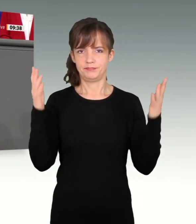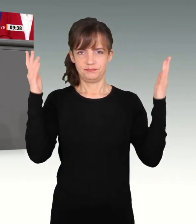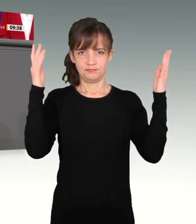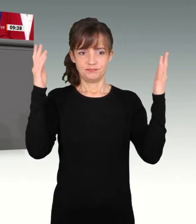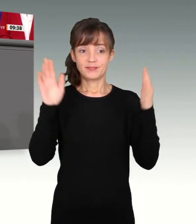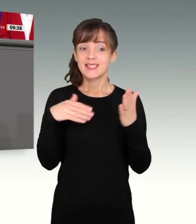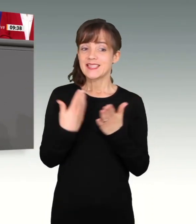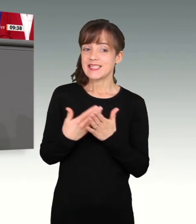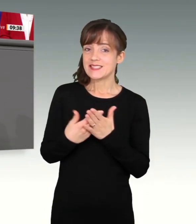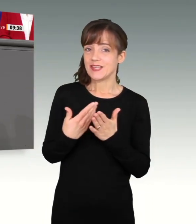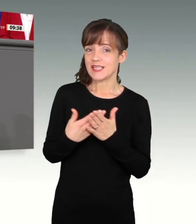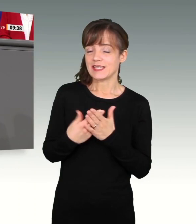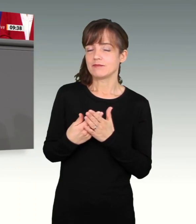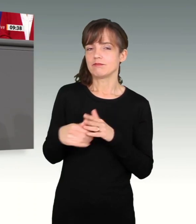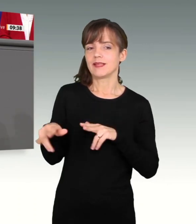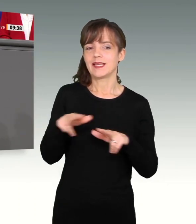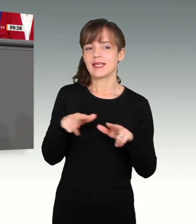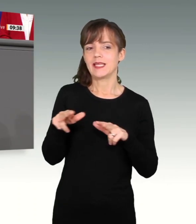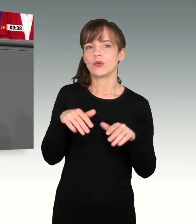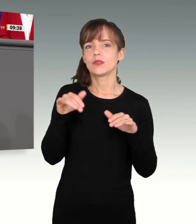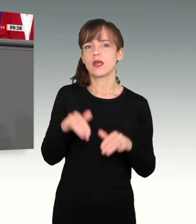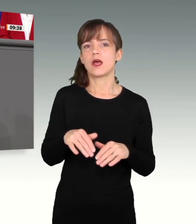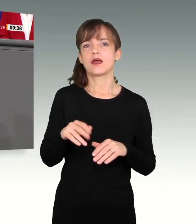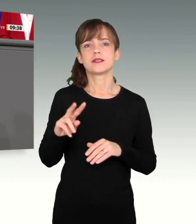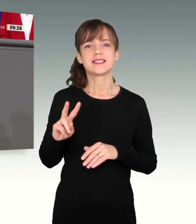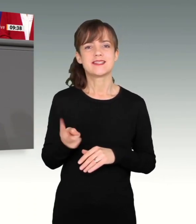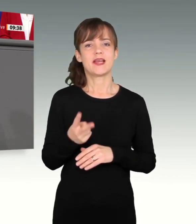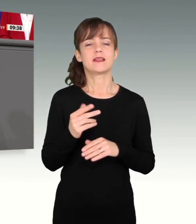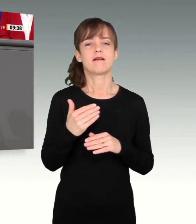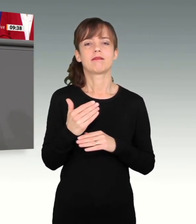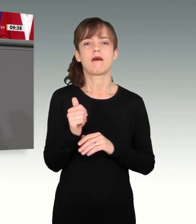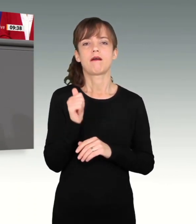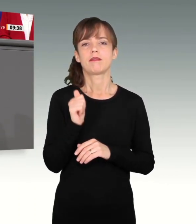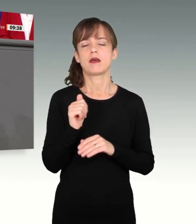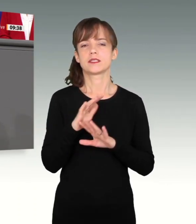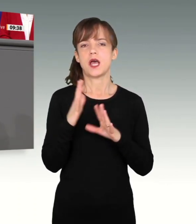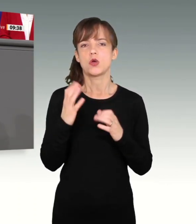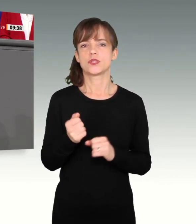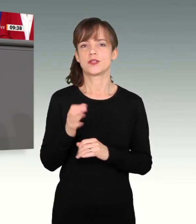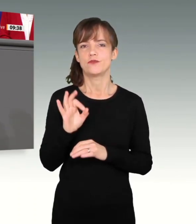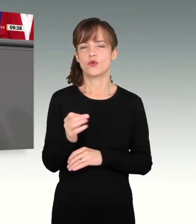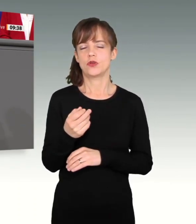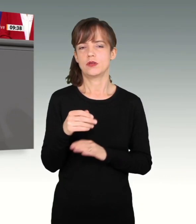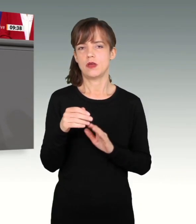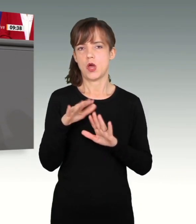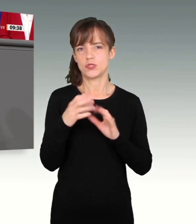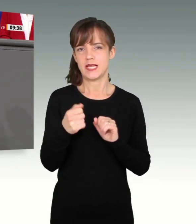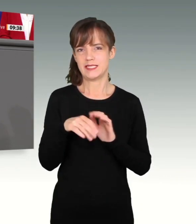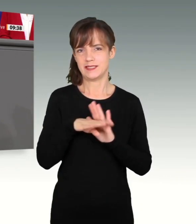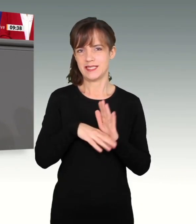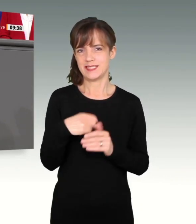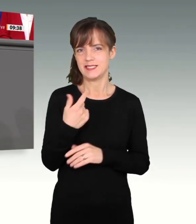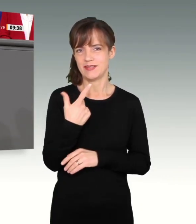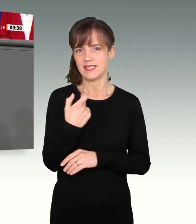Deswegen hat die Regierung jetzt einen zweiten Nachtragshaushalt zum Haushaltsgesetz 2021 auf den Weg gebracht. Es wurde